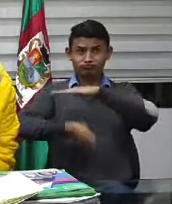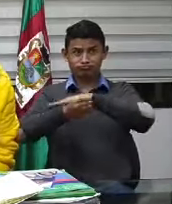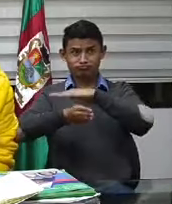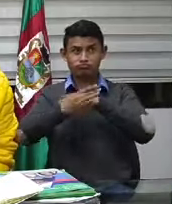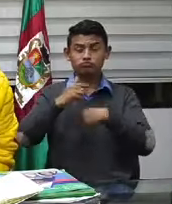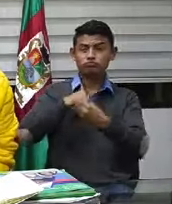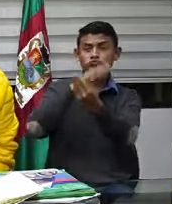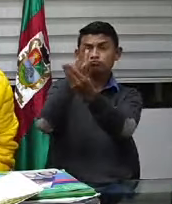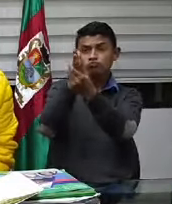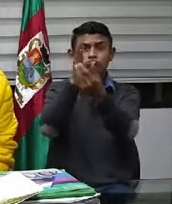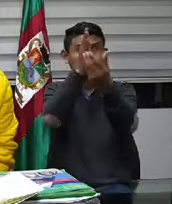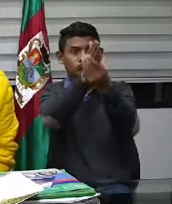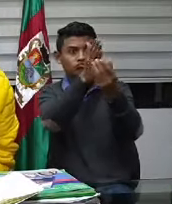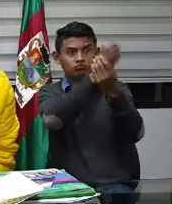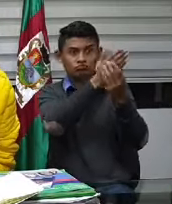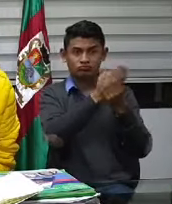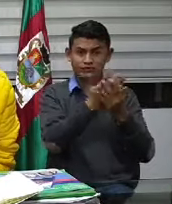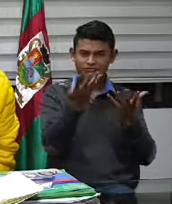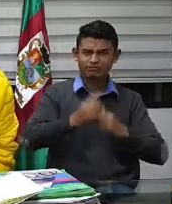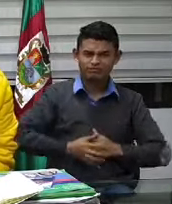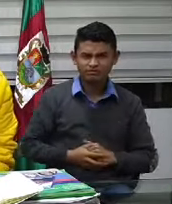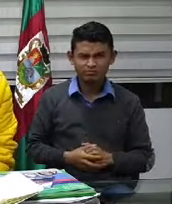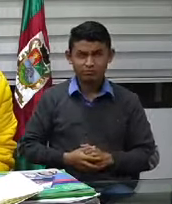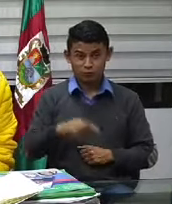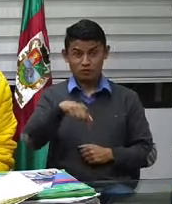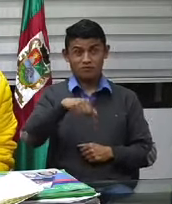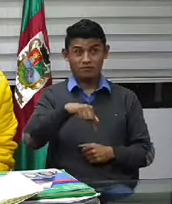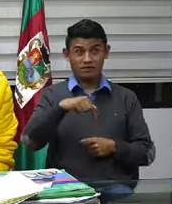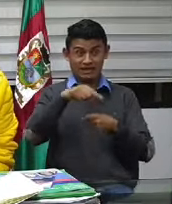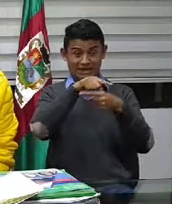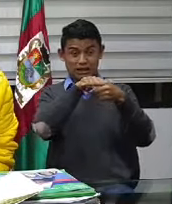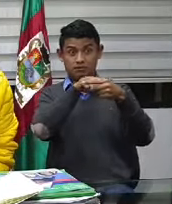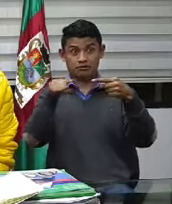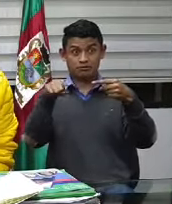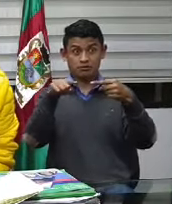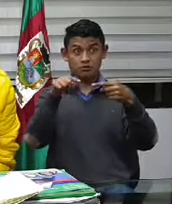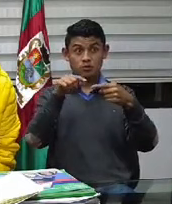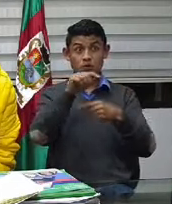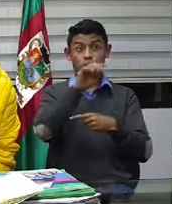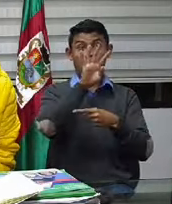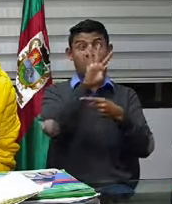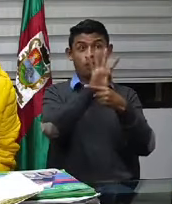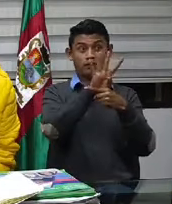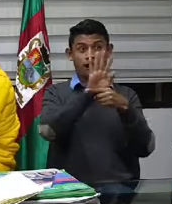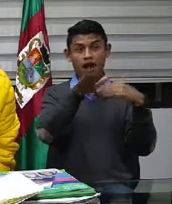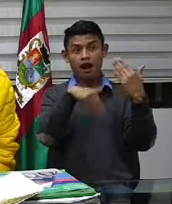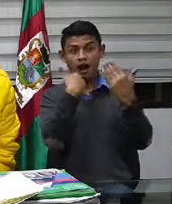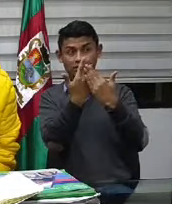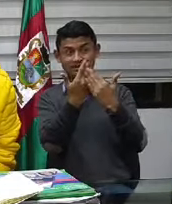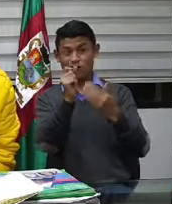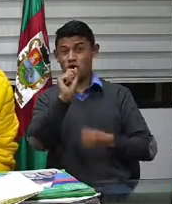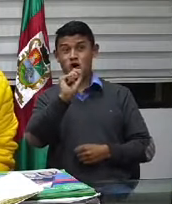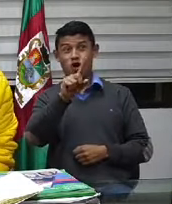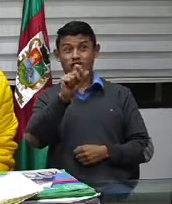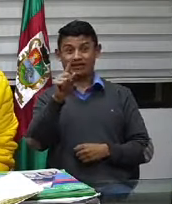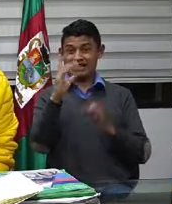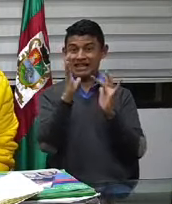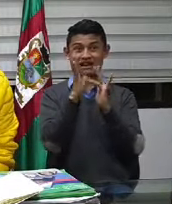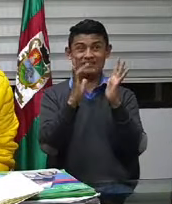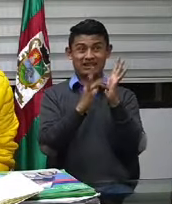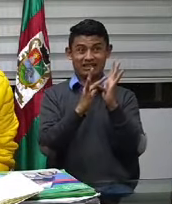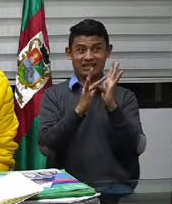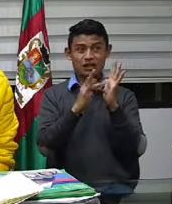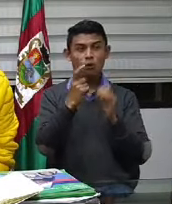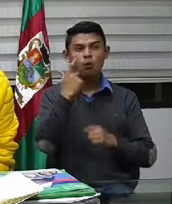esta semana, entre el 4 y el 11 de abril, hemos entregado 1.455 apoyos